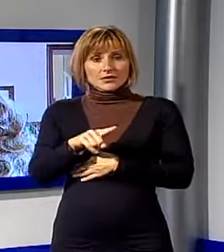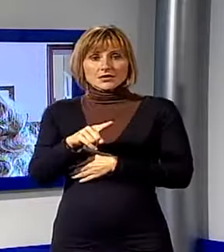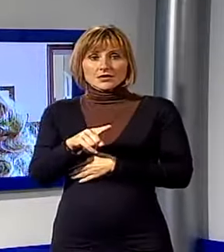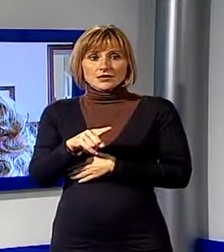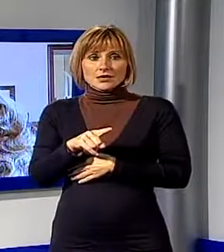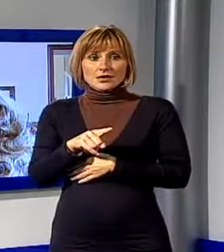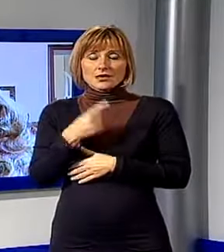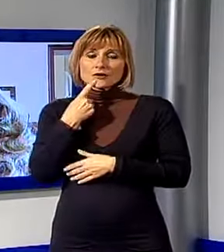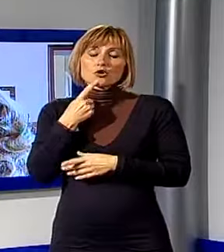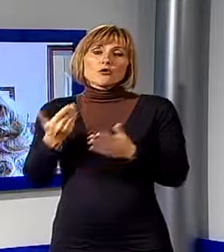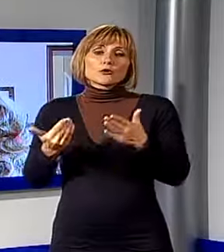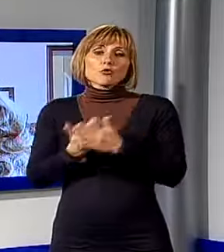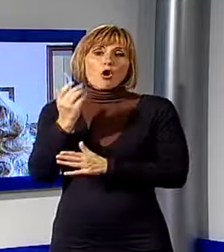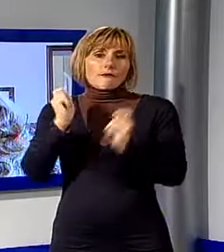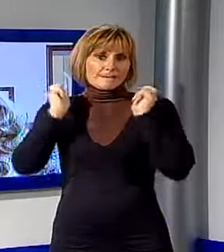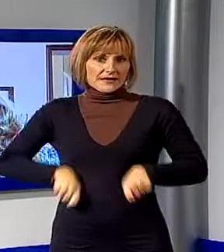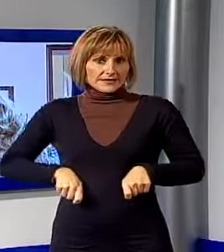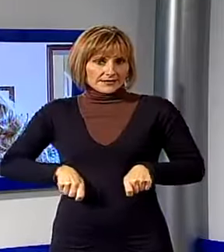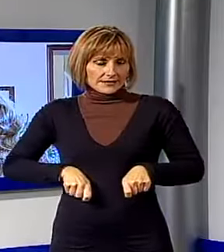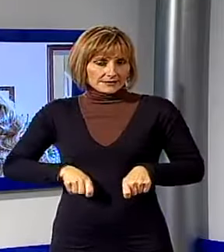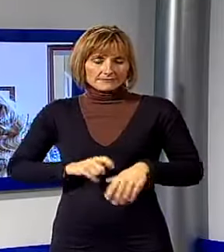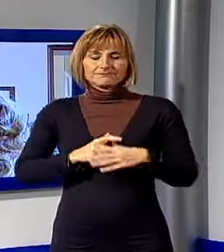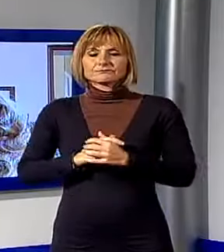ripartenza, anche se pur timida.